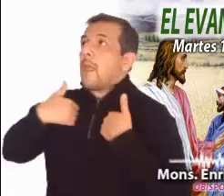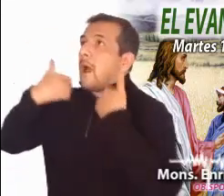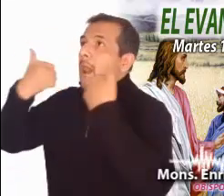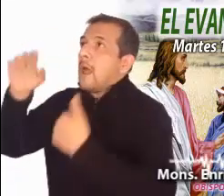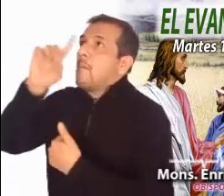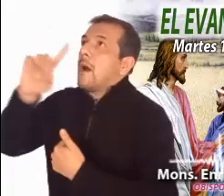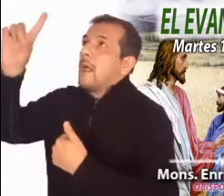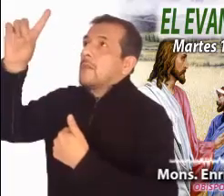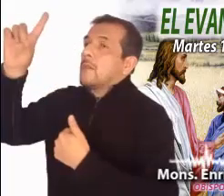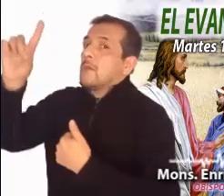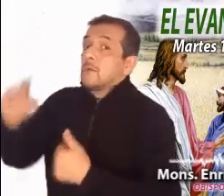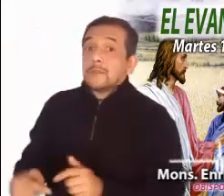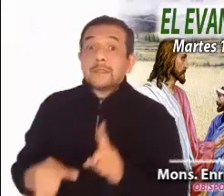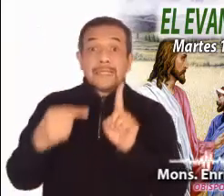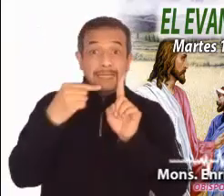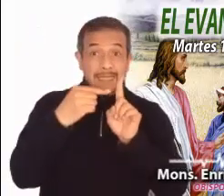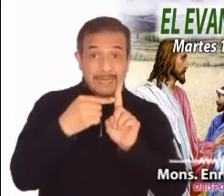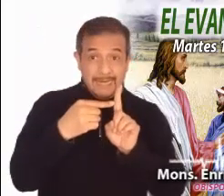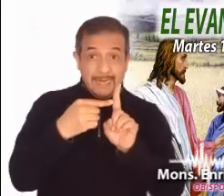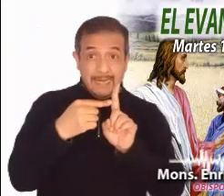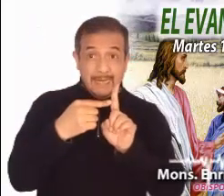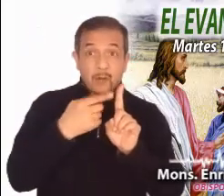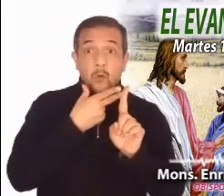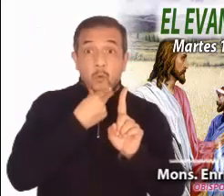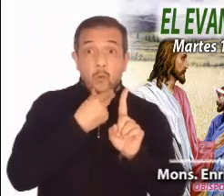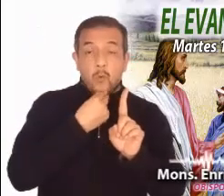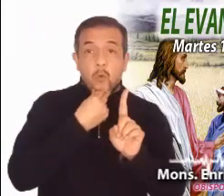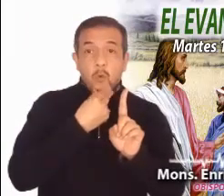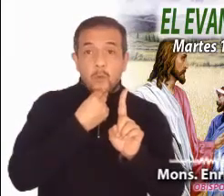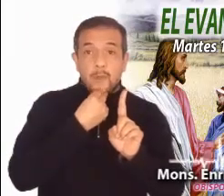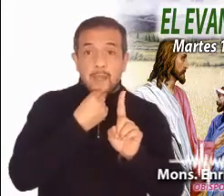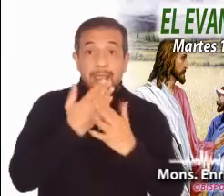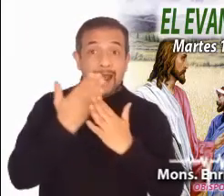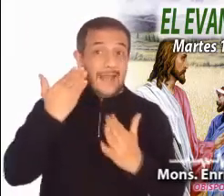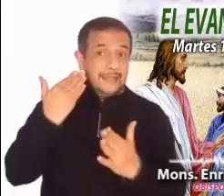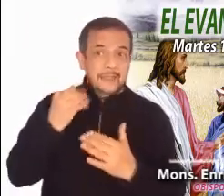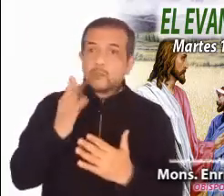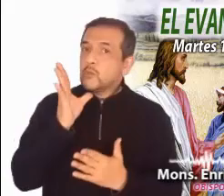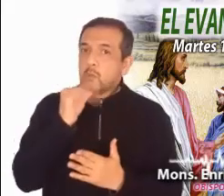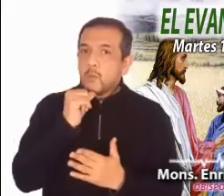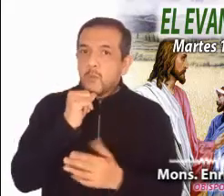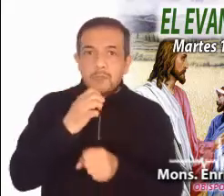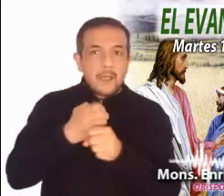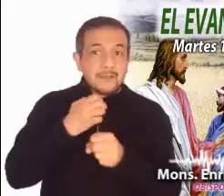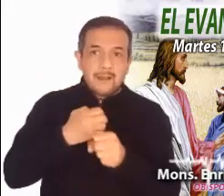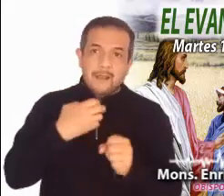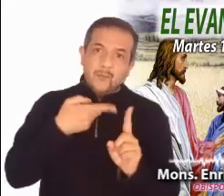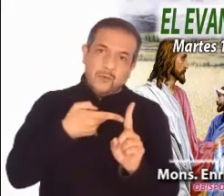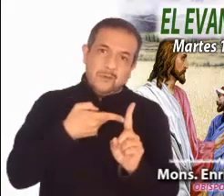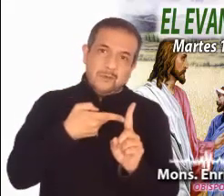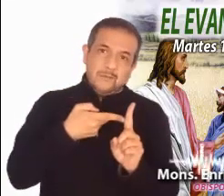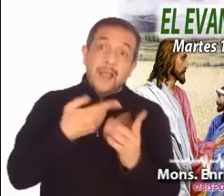alabar a Dios, demostrando la libertad del hombre, cosa que no podía hacer siendo esclavo.